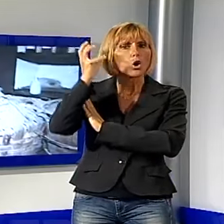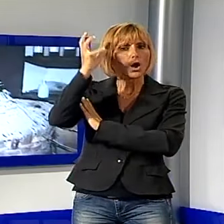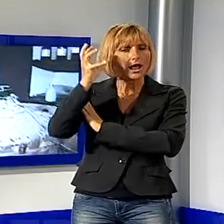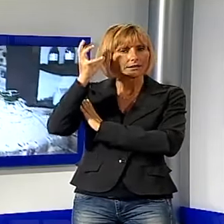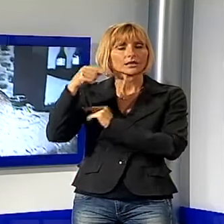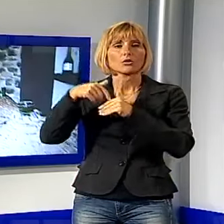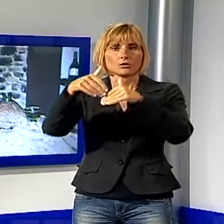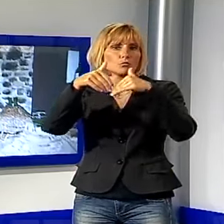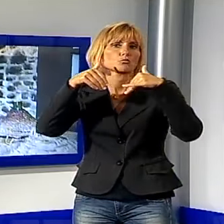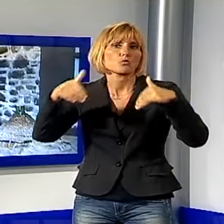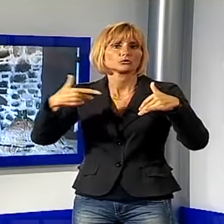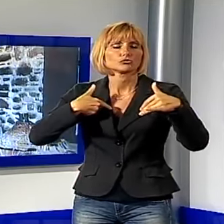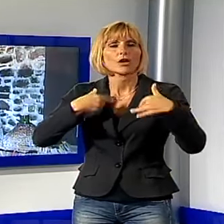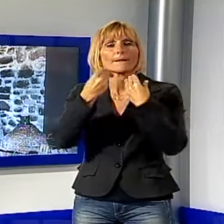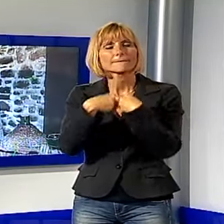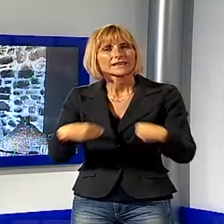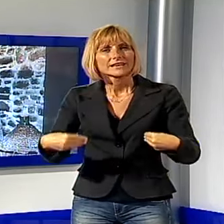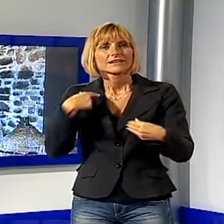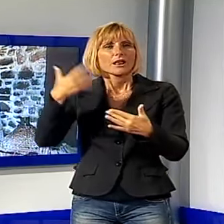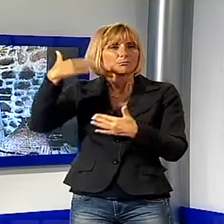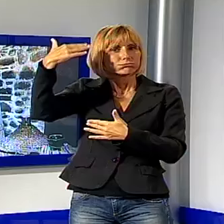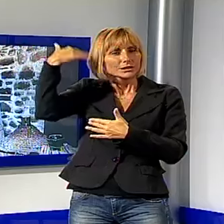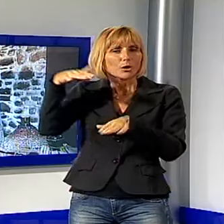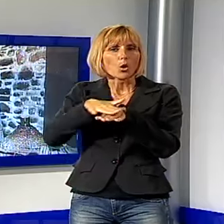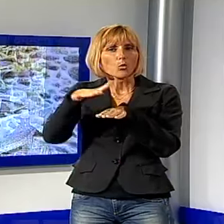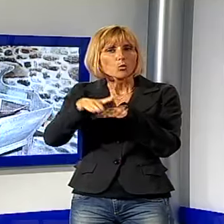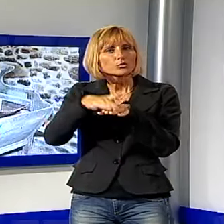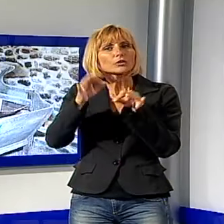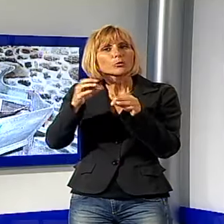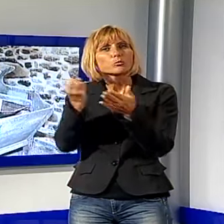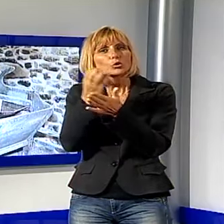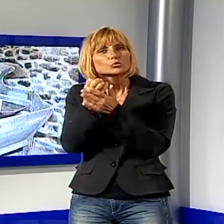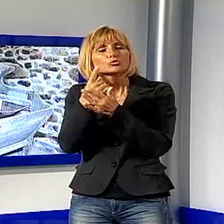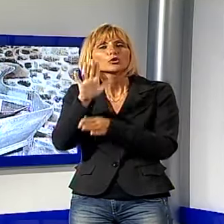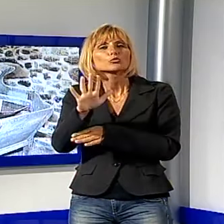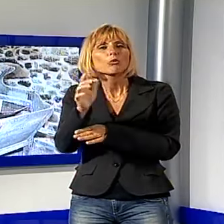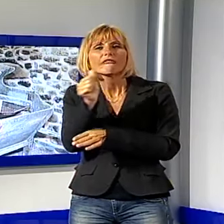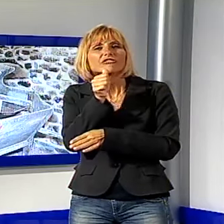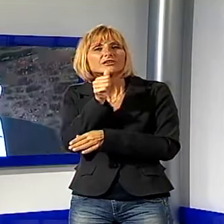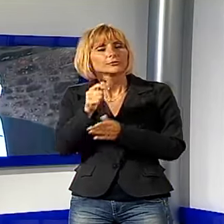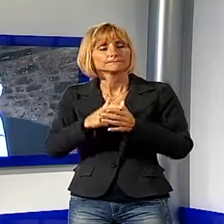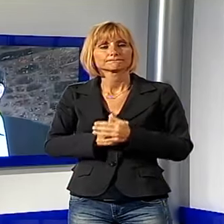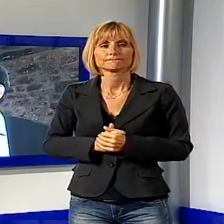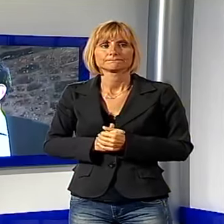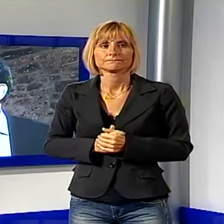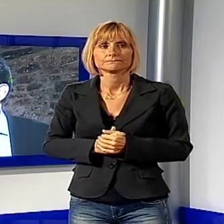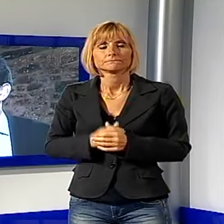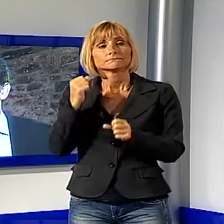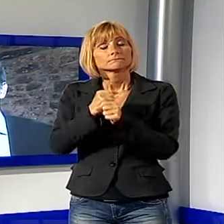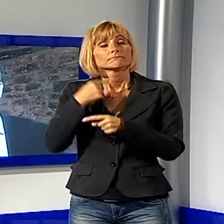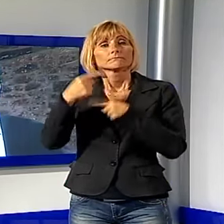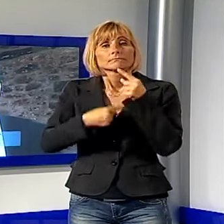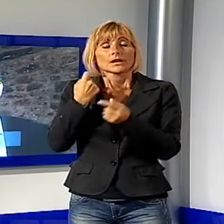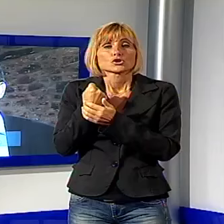fanno bella mostra anche le attrezzature che allora venivano utilizzate per la produzione del vino. I lavori continuano, anche questi di